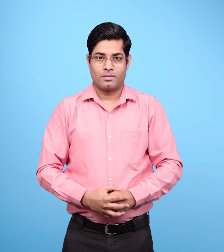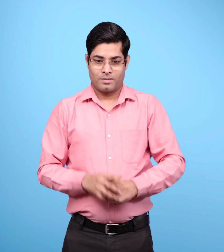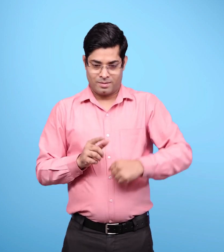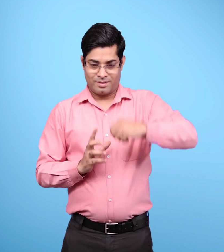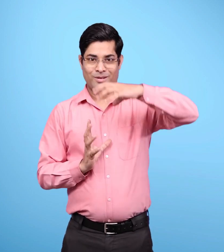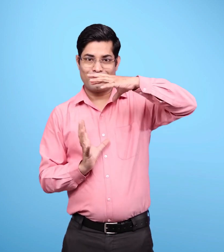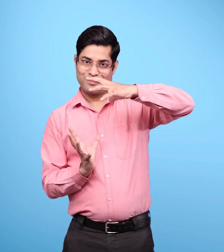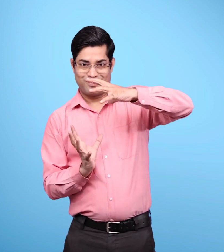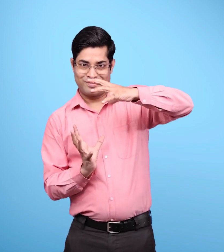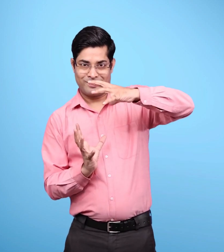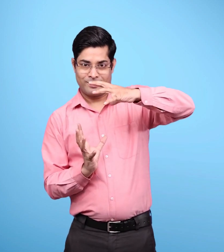विशुव क्या है?